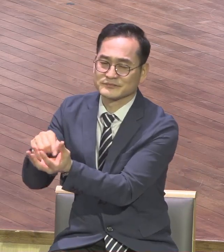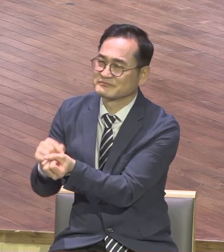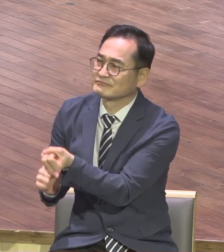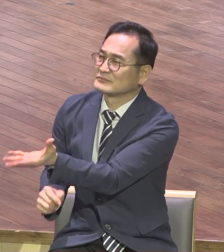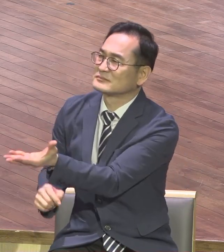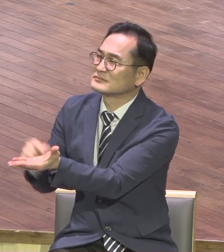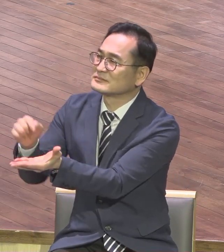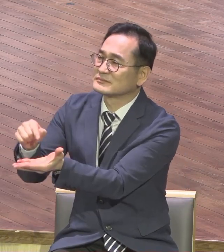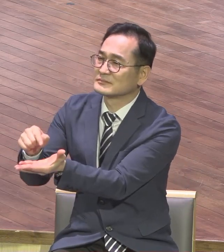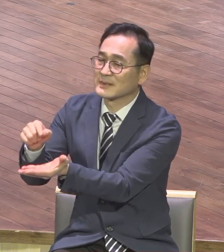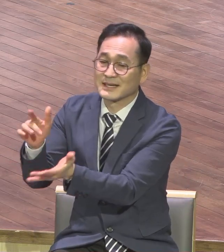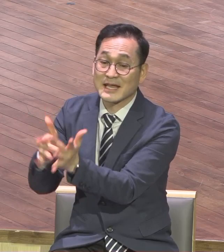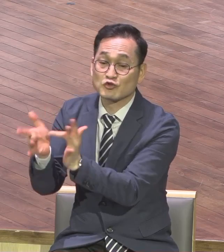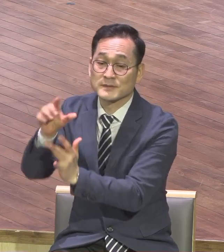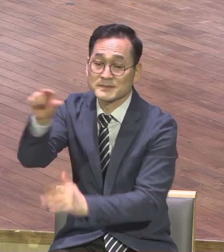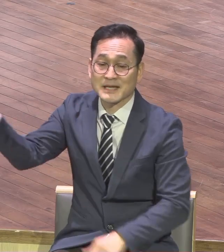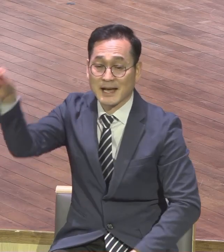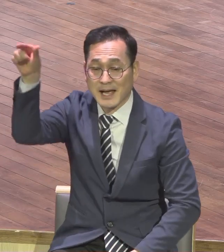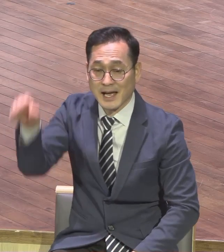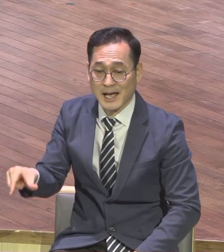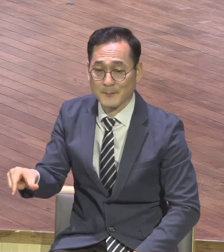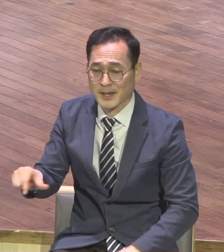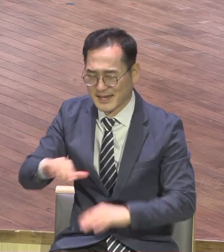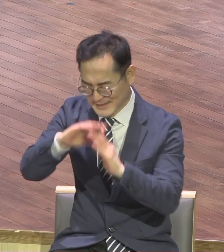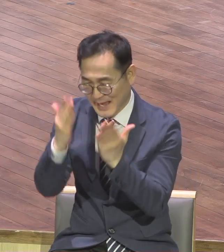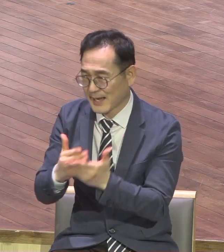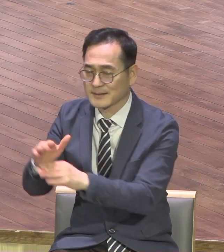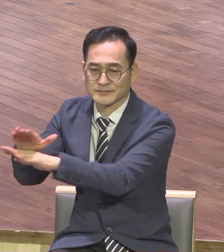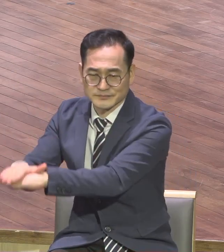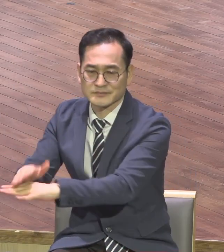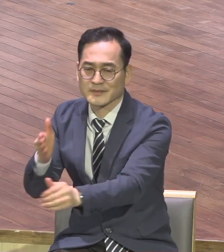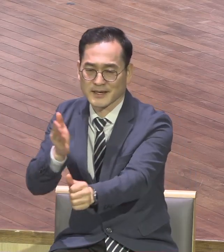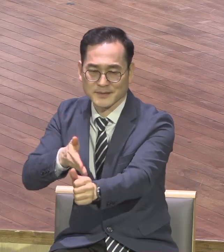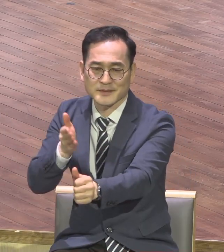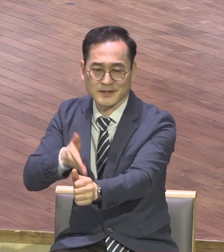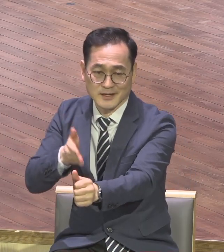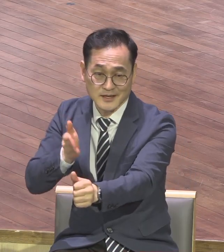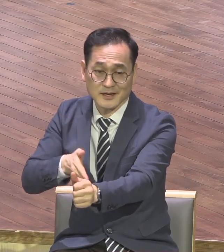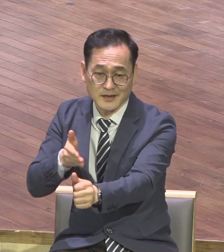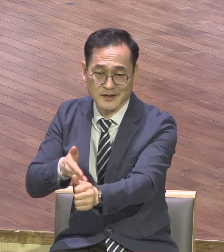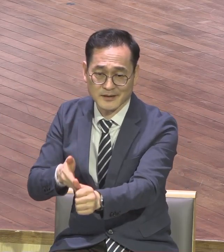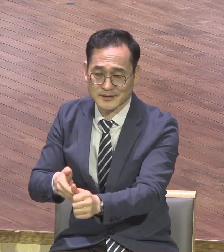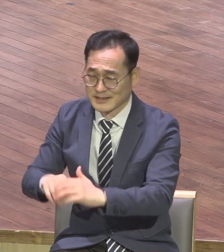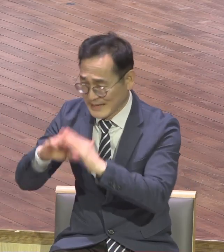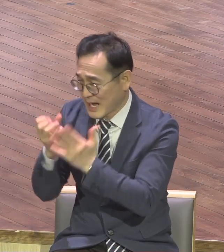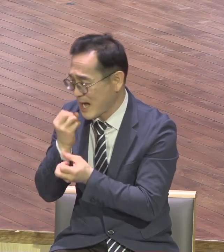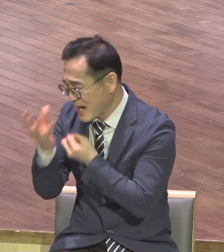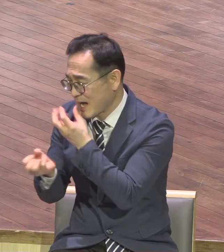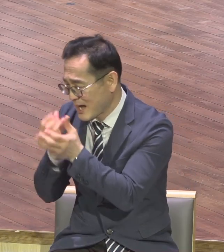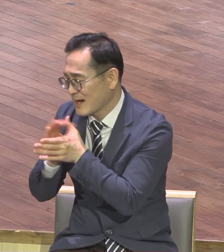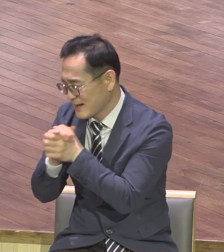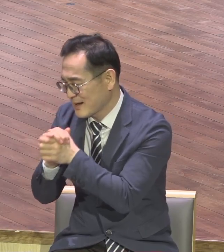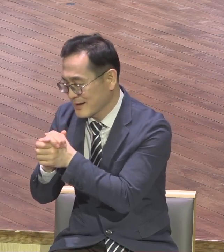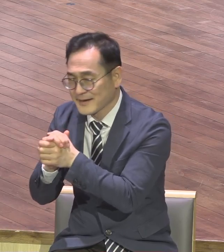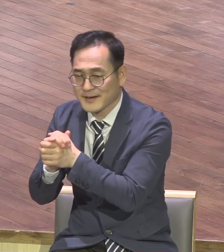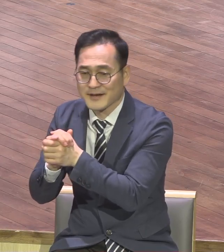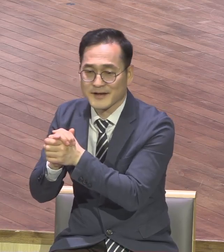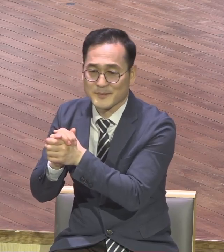십자가 앞에 다 내려놓으세요 내려놓기만 하면 불을 지키만 하면 하나님의 방법으로